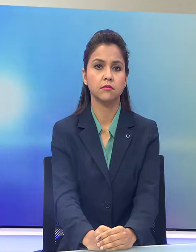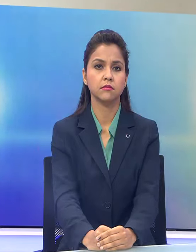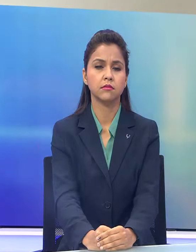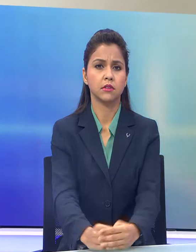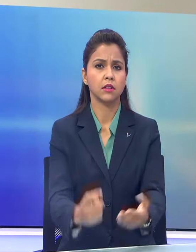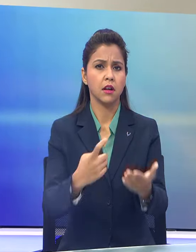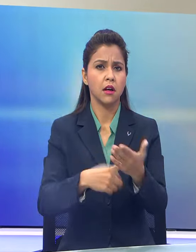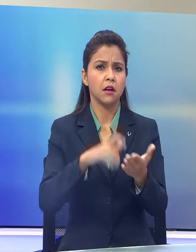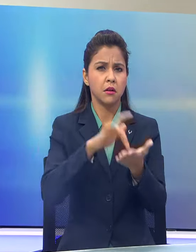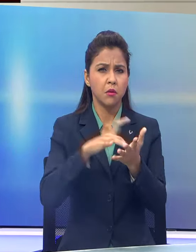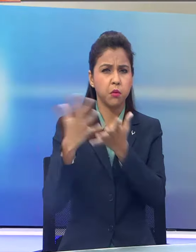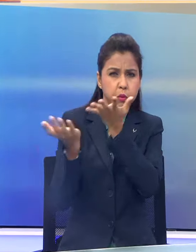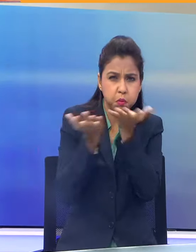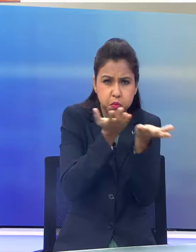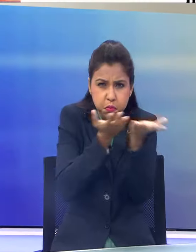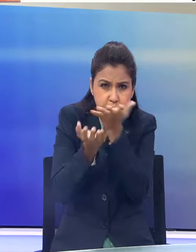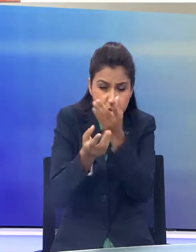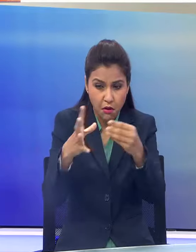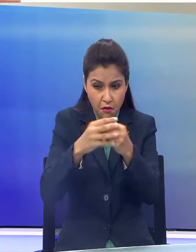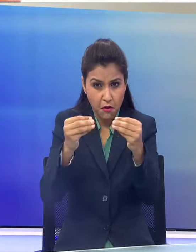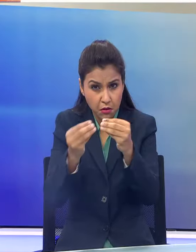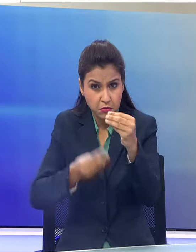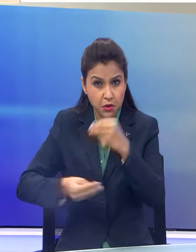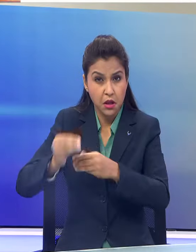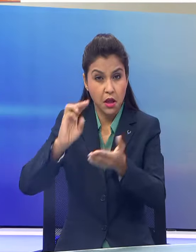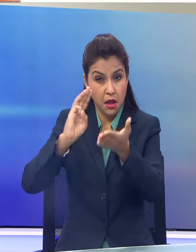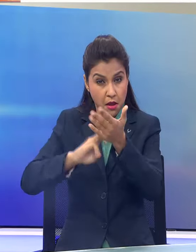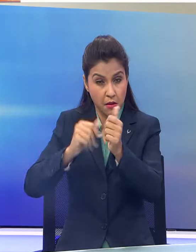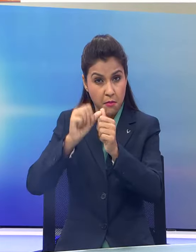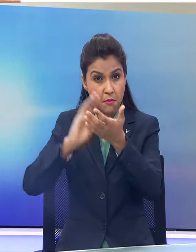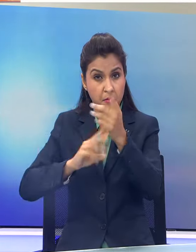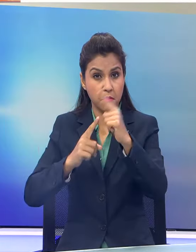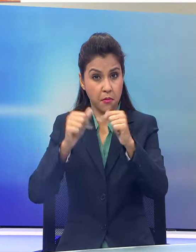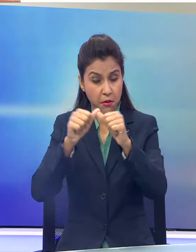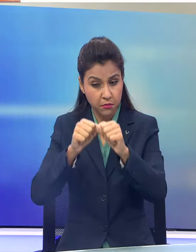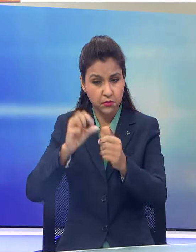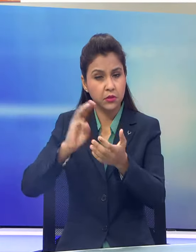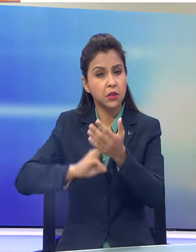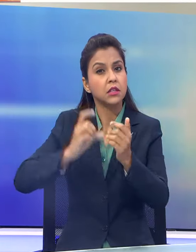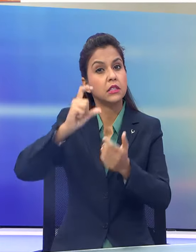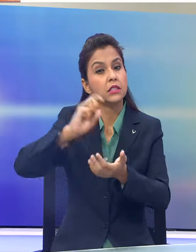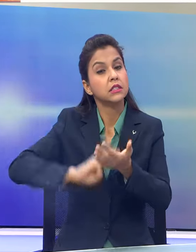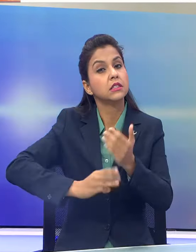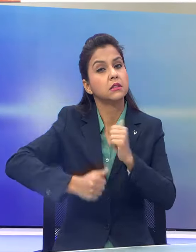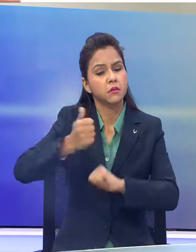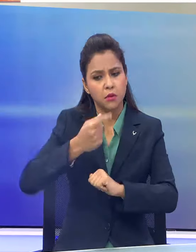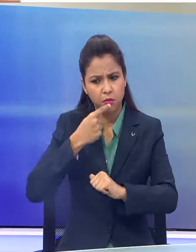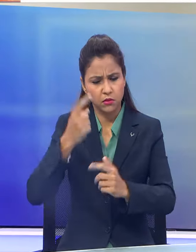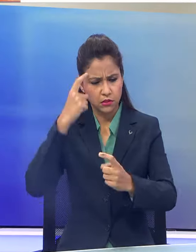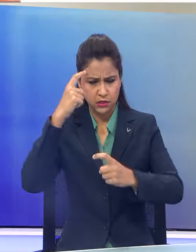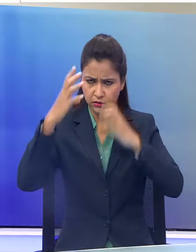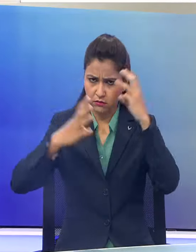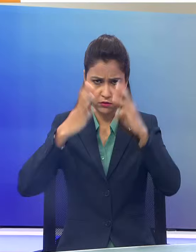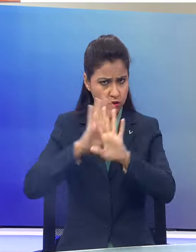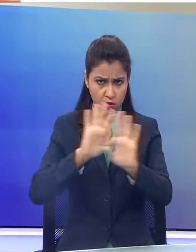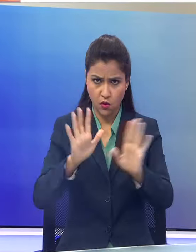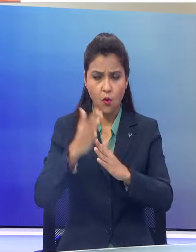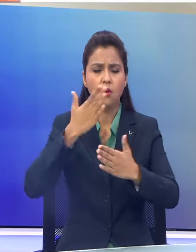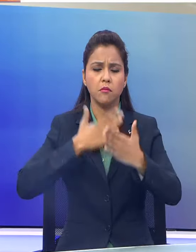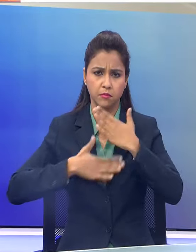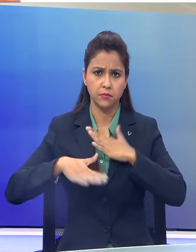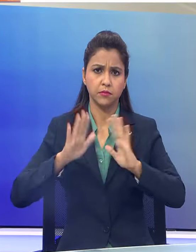रेमल तूफान को लेकर बश्चिम बंगाल की मुखे मंत्री मम्ता बैनर जी ने कहा कि बंगाल के लोगों को इस से चंतित होनी की जरूरत नहीं है